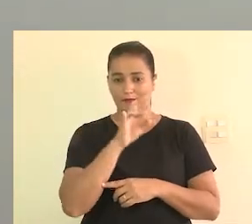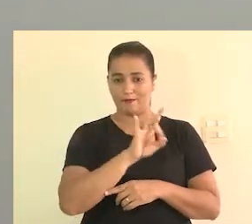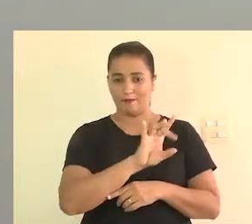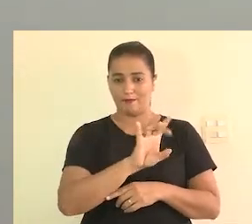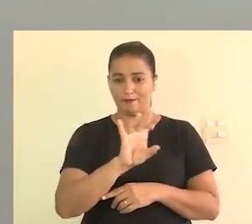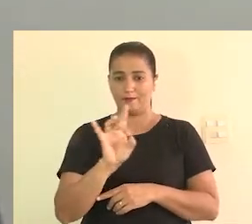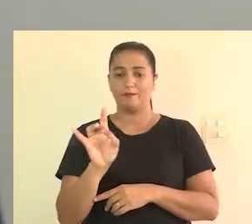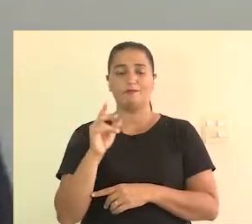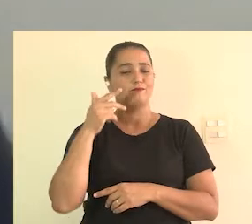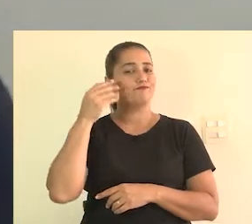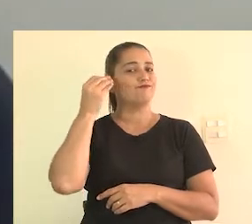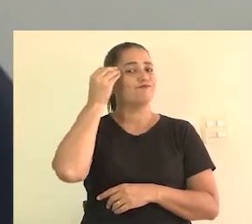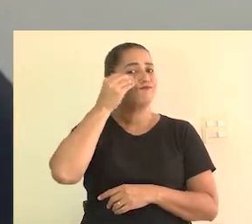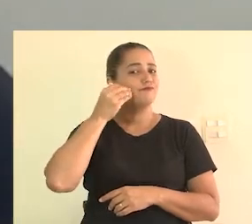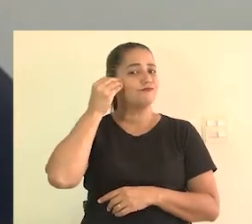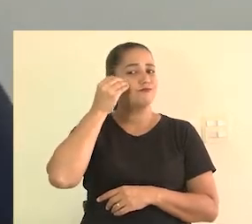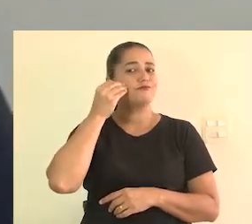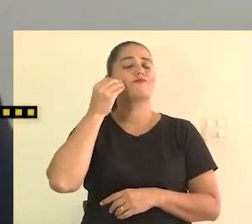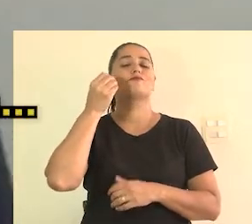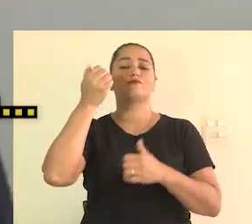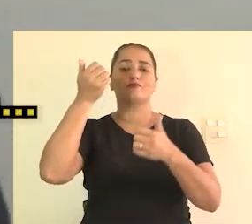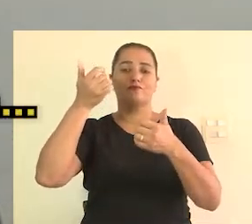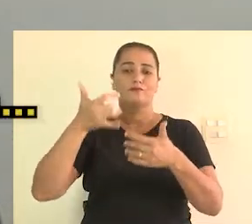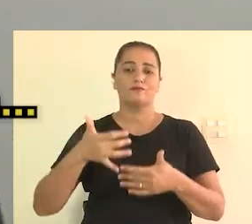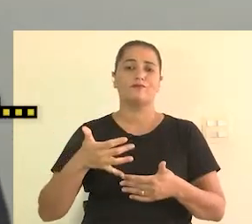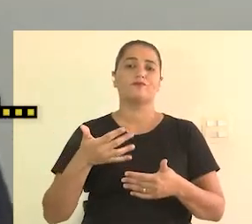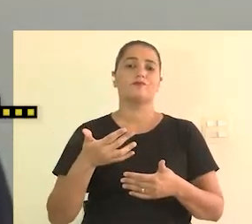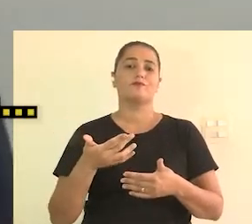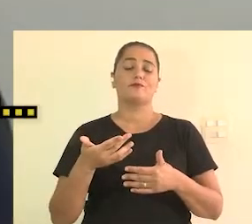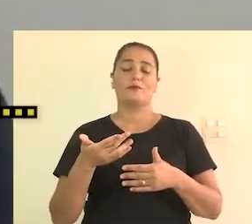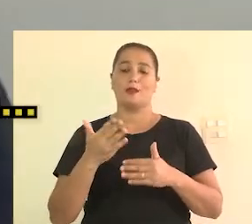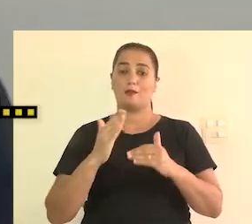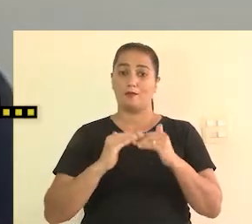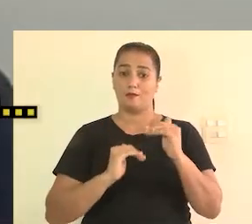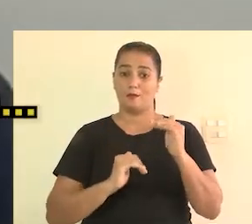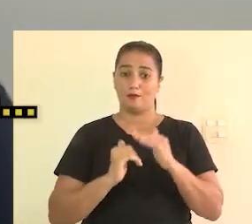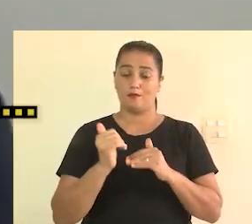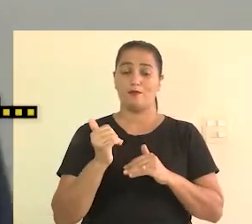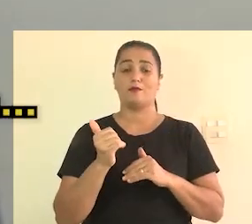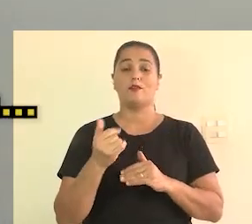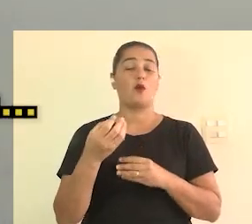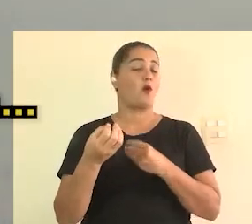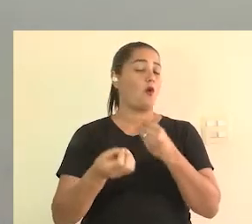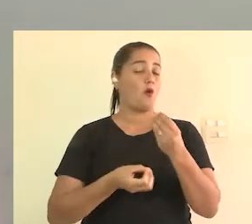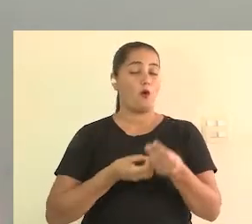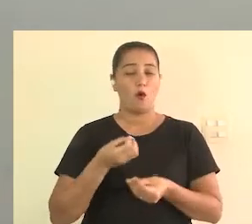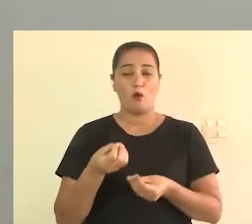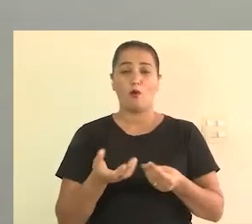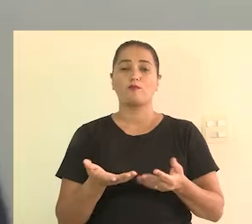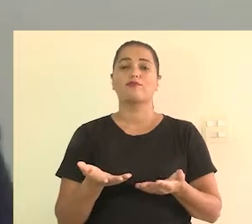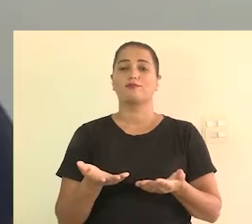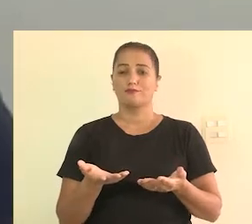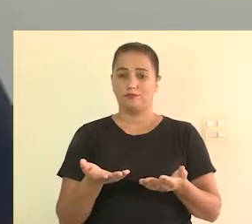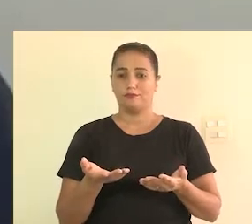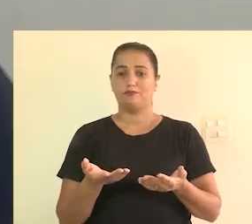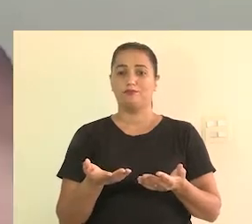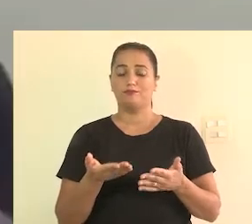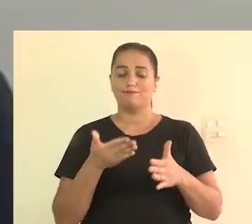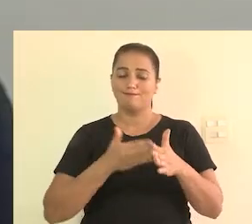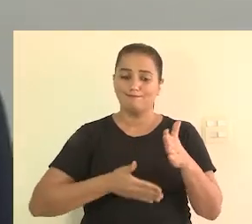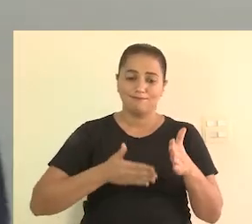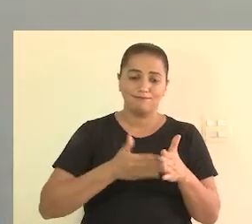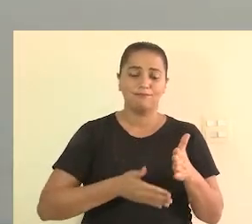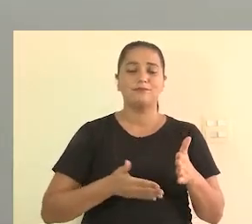muito importante cada um trazer sua experiência, contar sua experiência como profissional nessa área, como é que é, né?